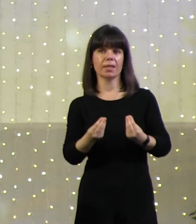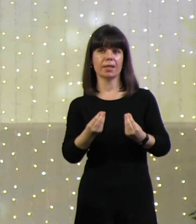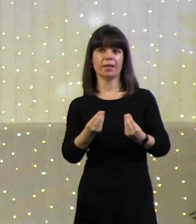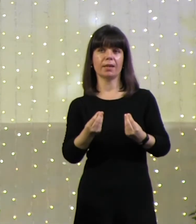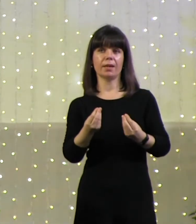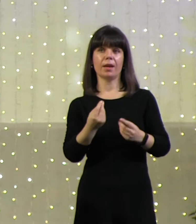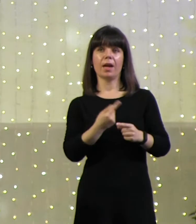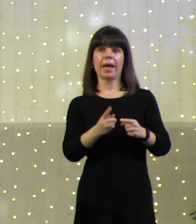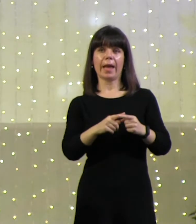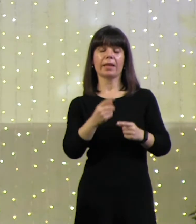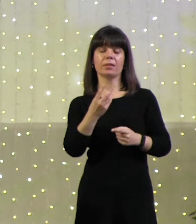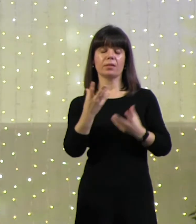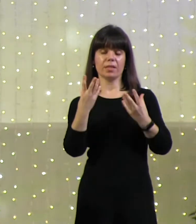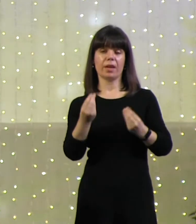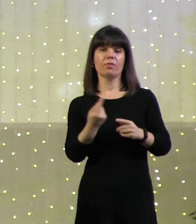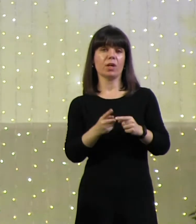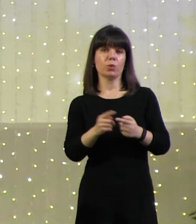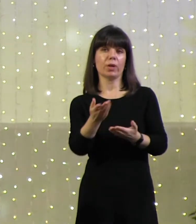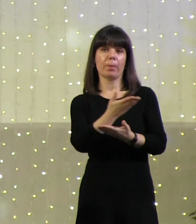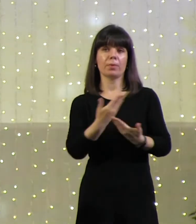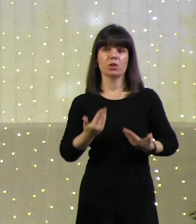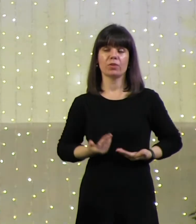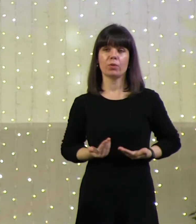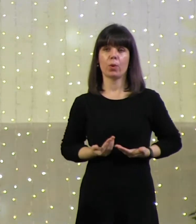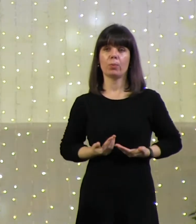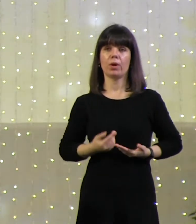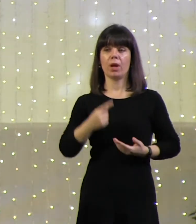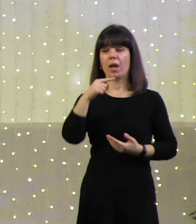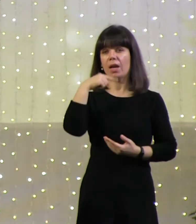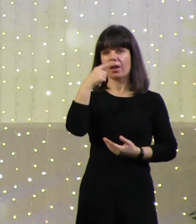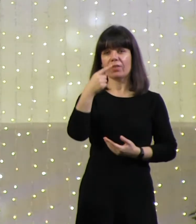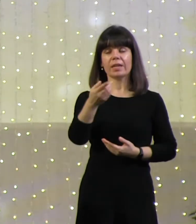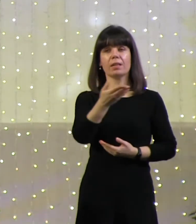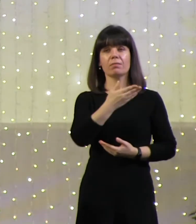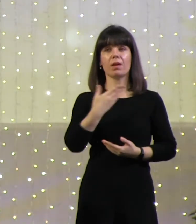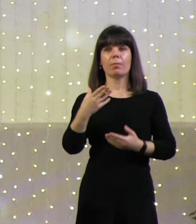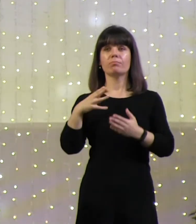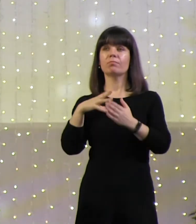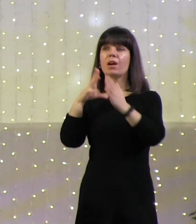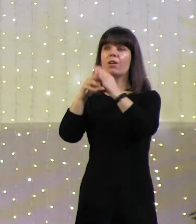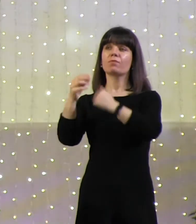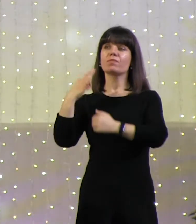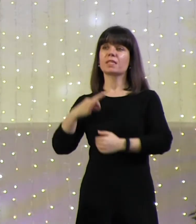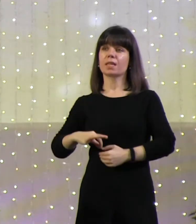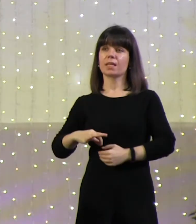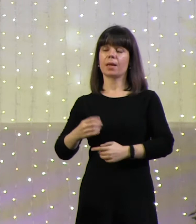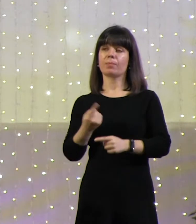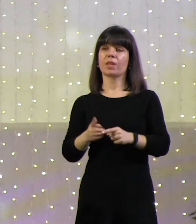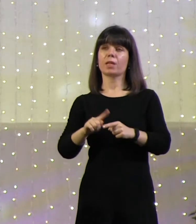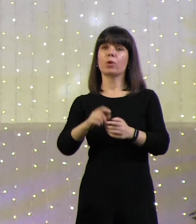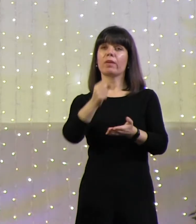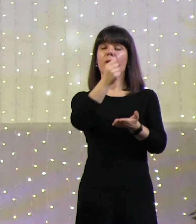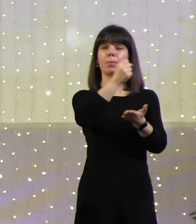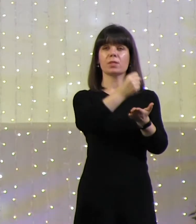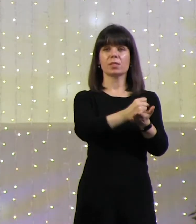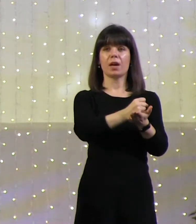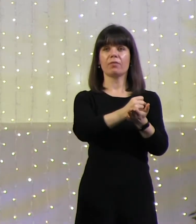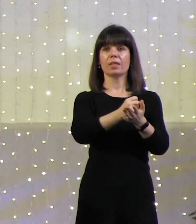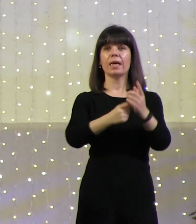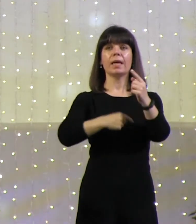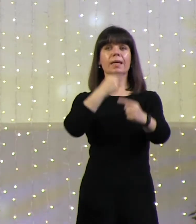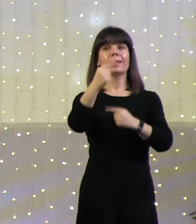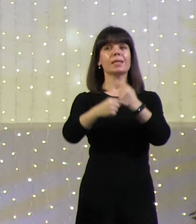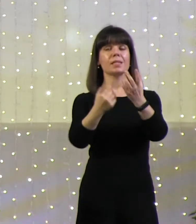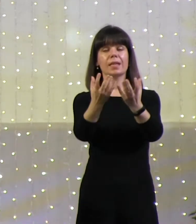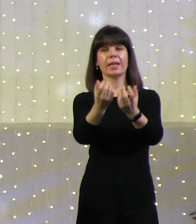эти дни, в которые мы живем, говорил нам в Сыне, Которого поставил наследником всего,